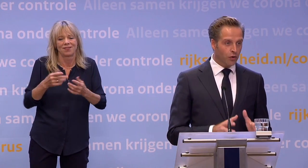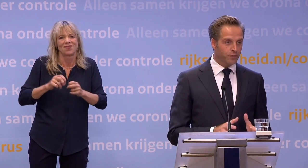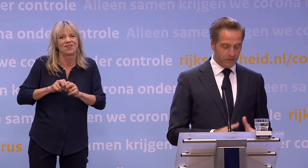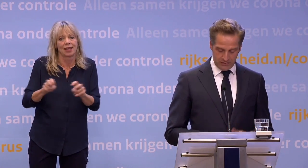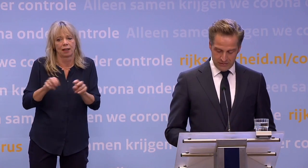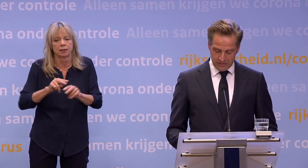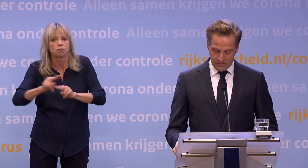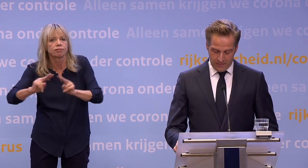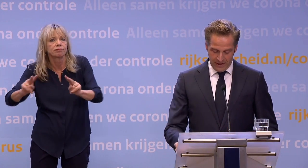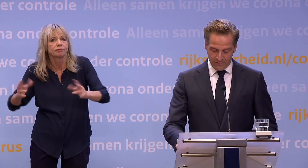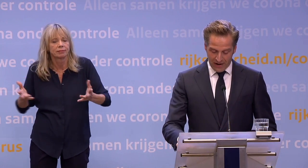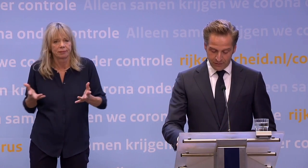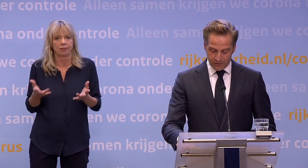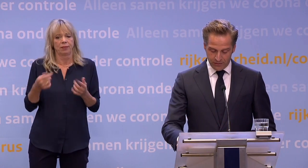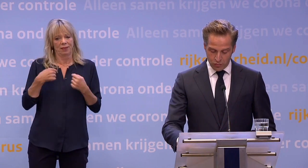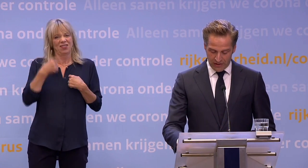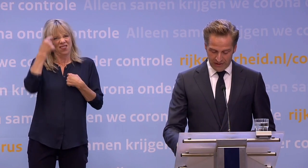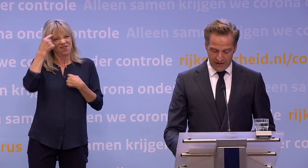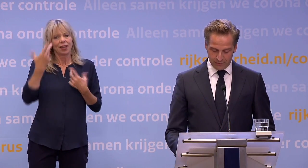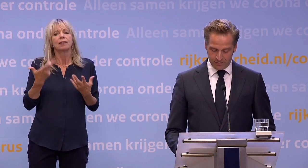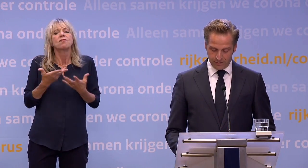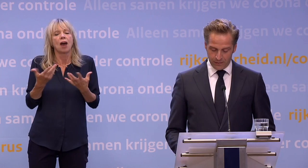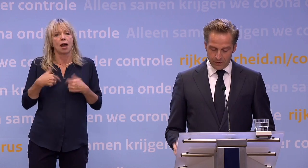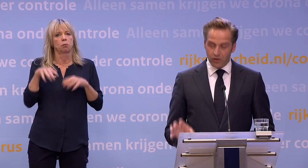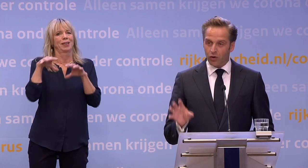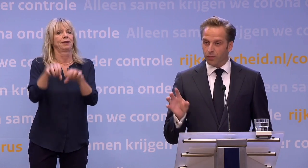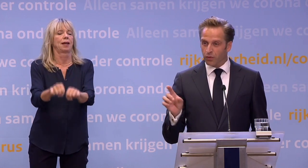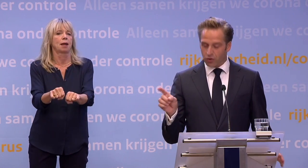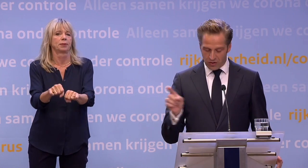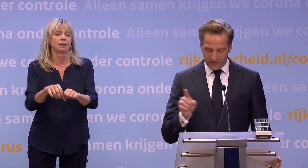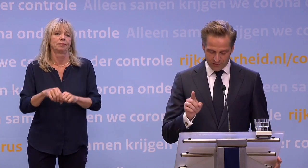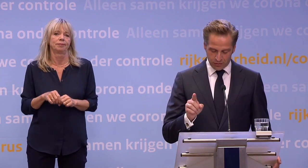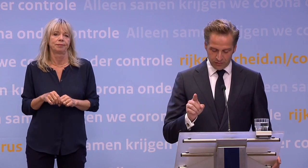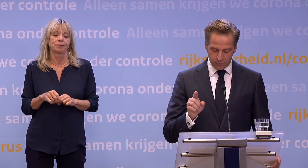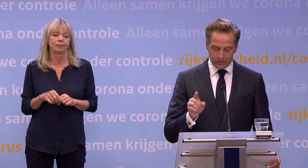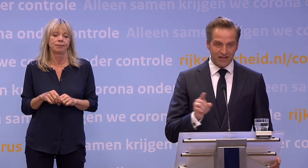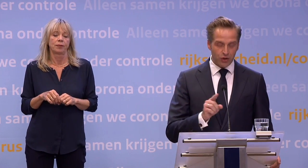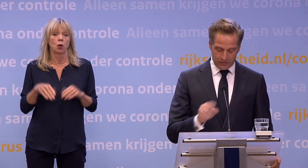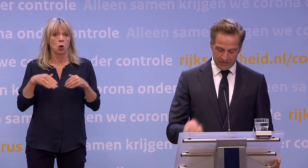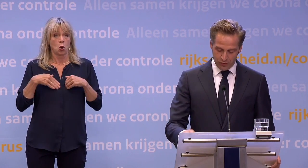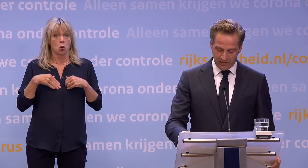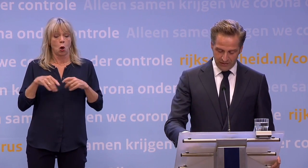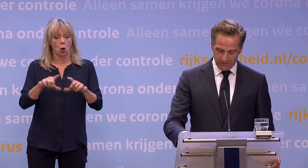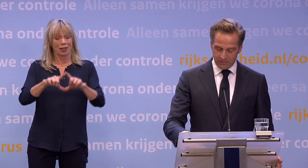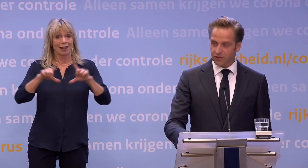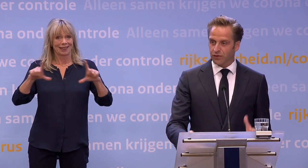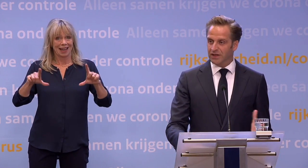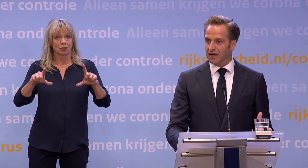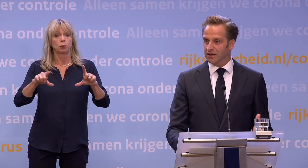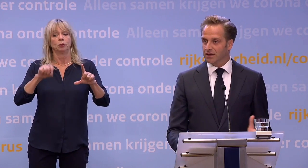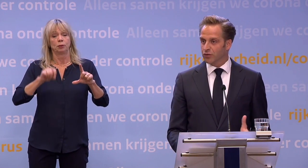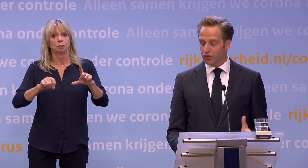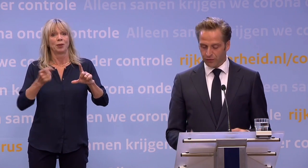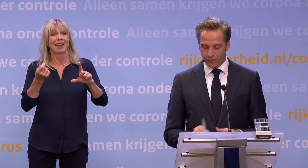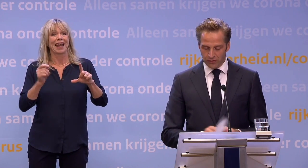weten of we en waar we moeten ingrijpen. Op coronadashboard.rijksoverheid.nl is het voor